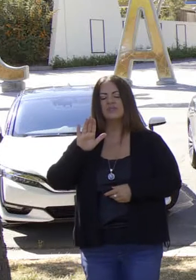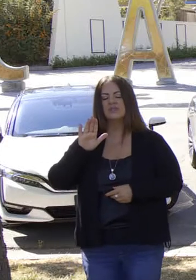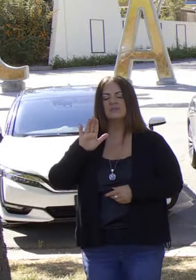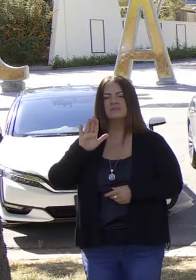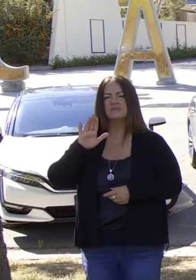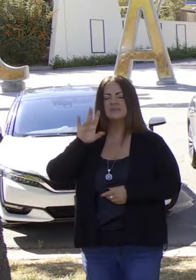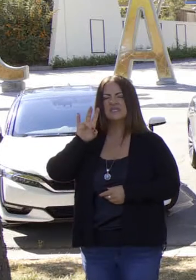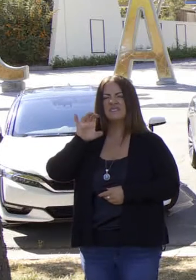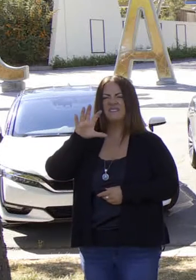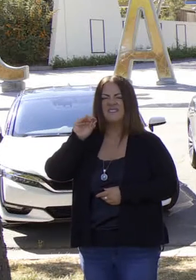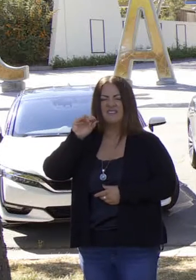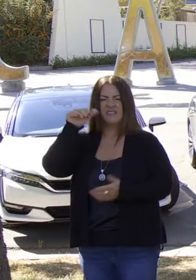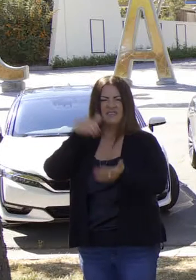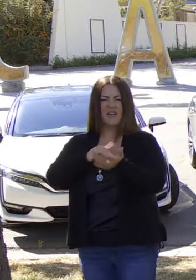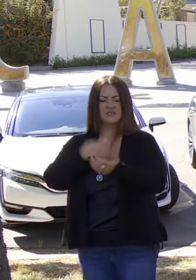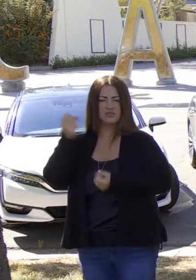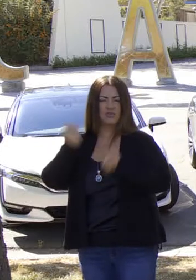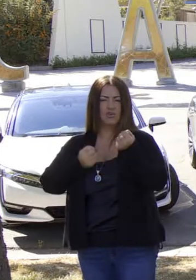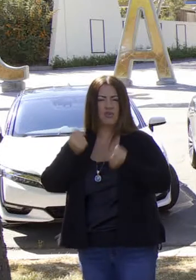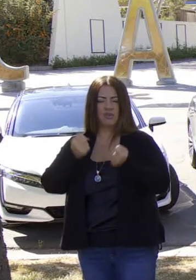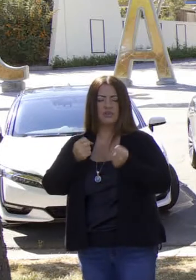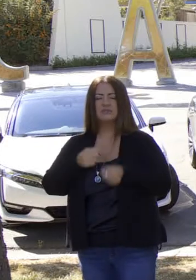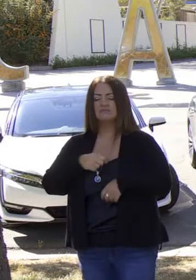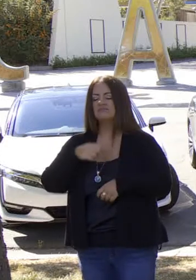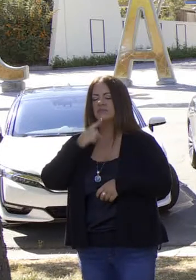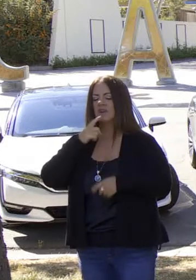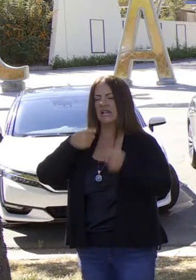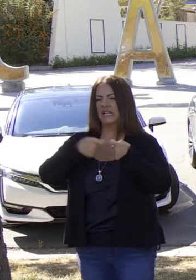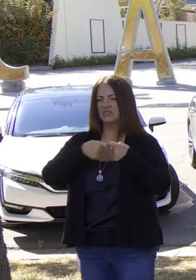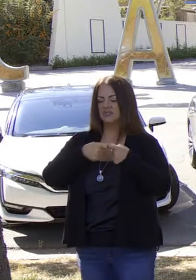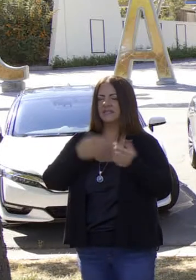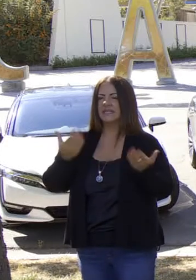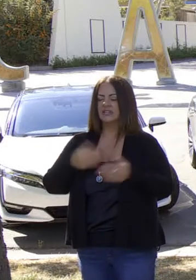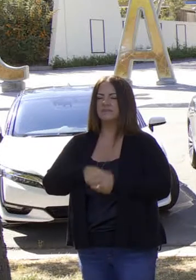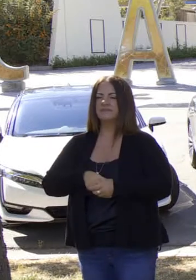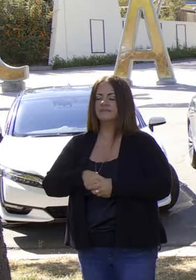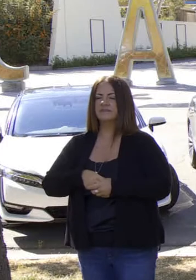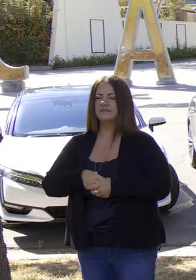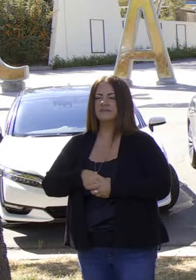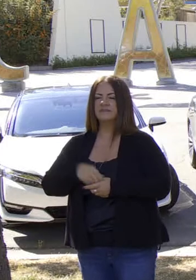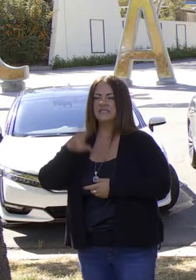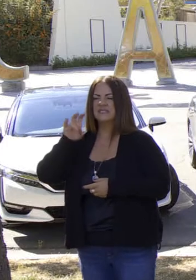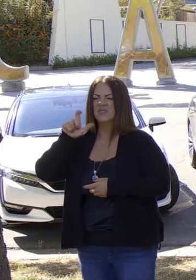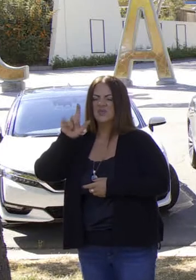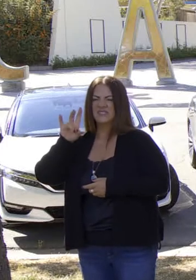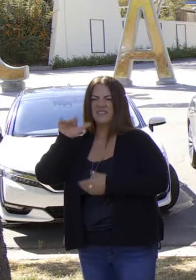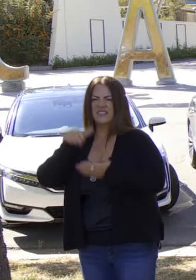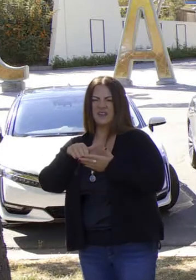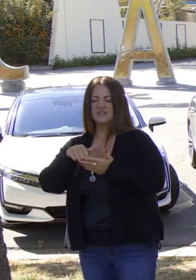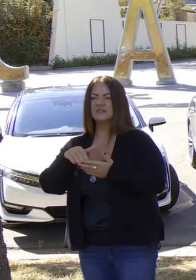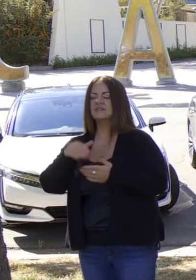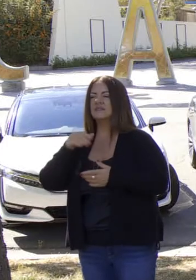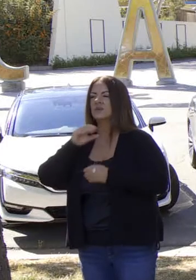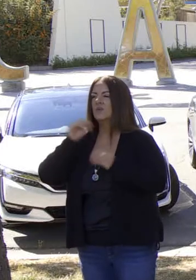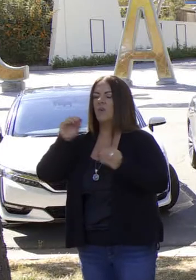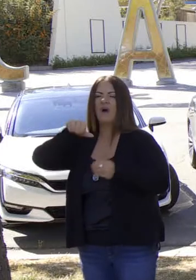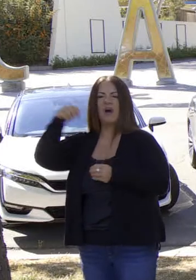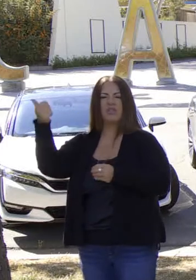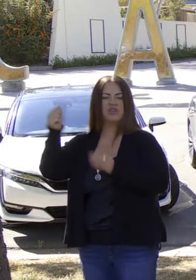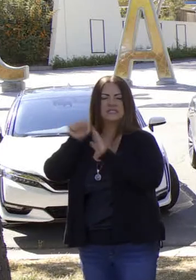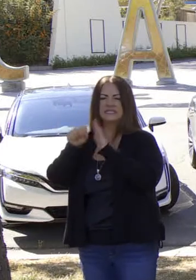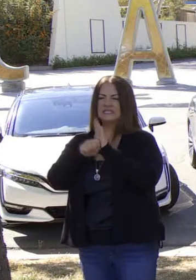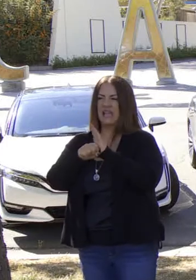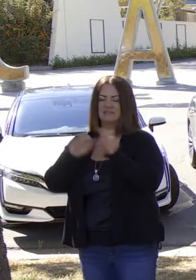millón de vehículos eléctricos en California, 726 mil en el último conteo. Ningún estado se